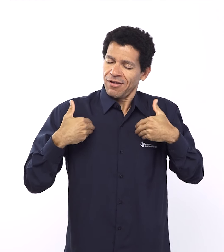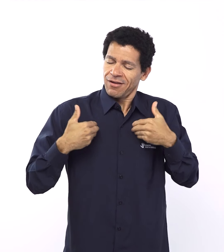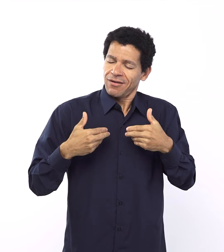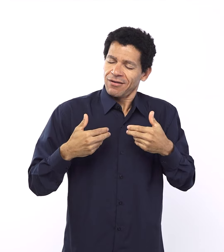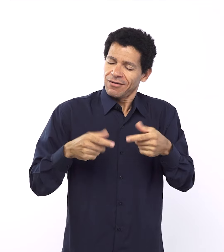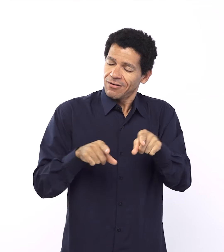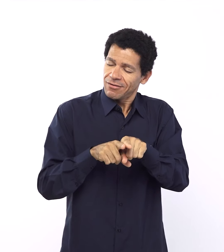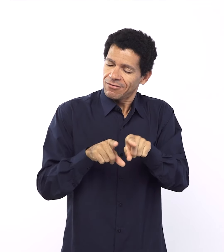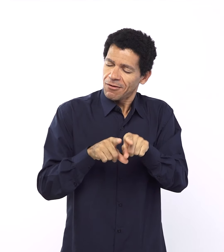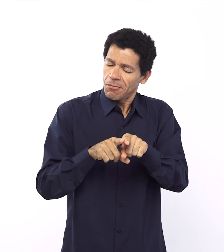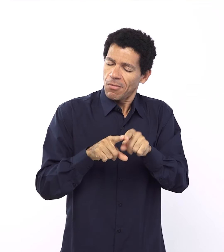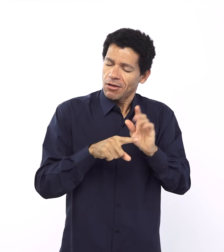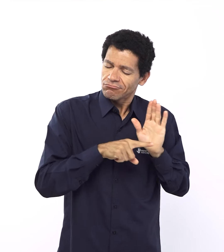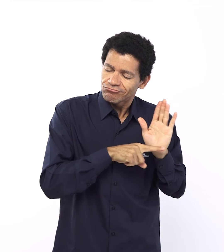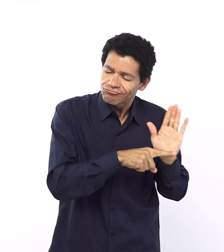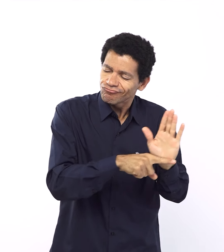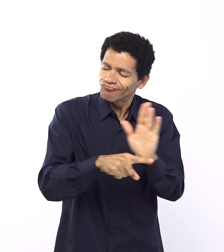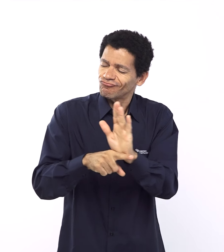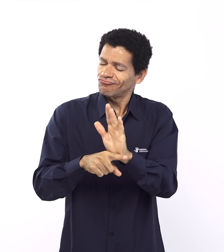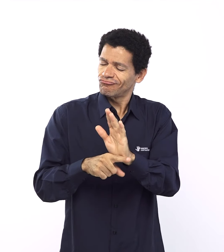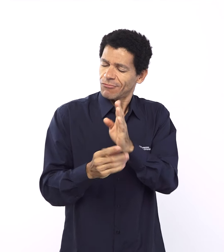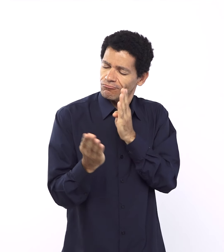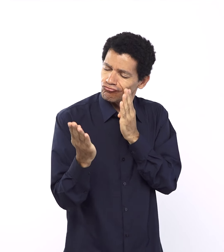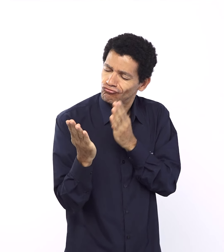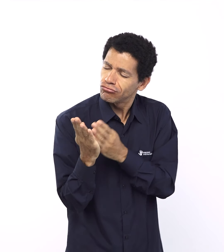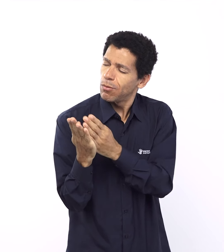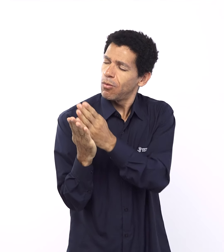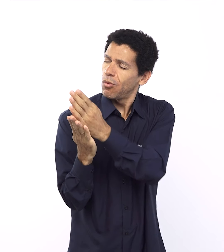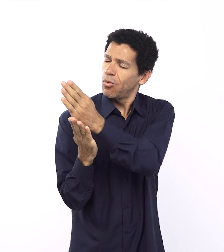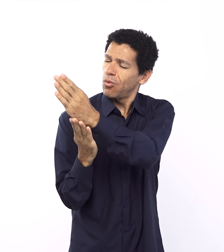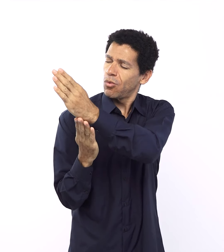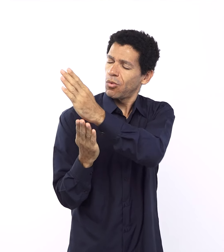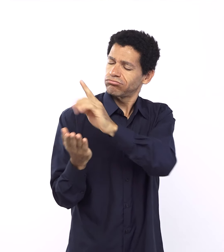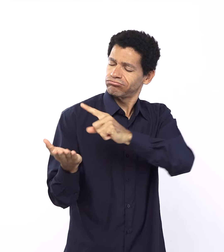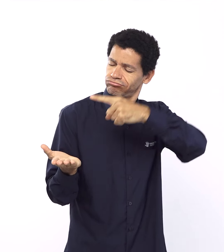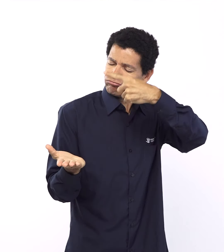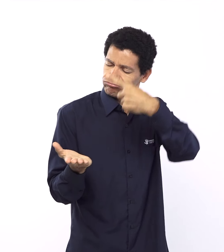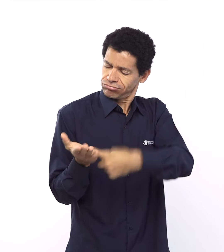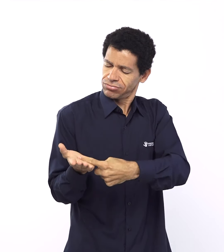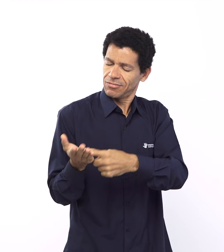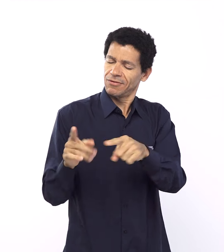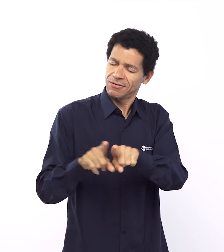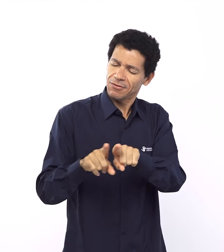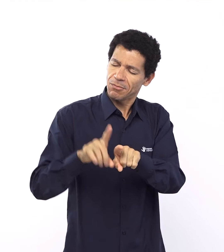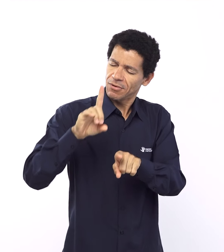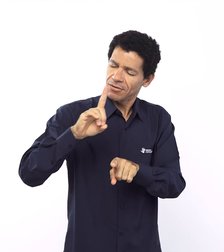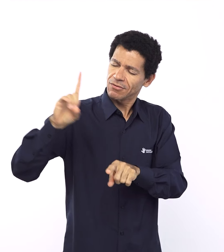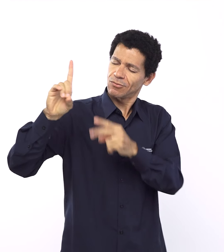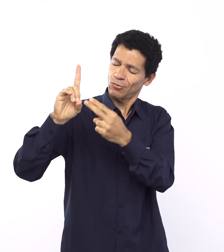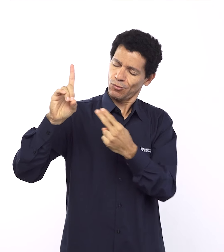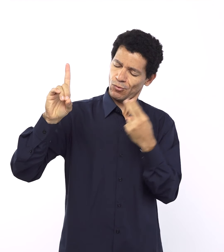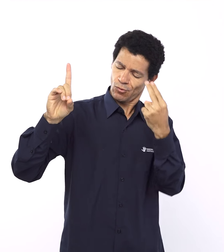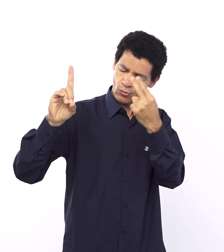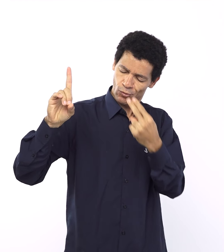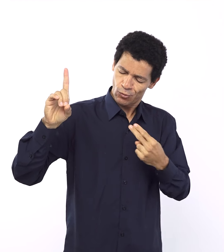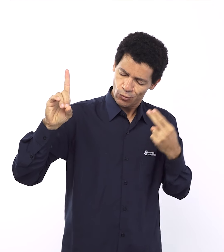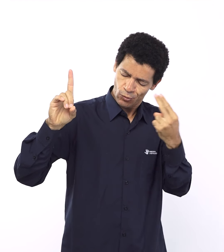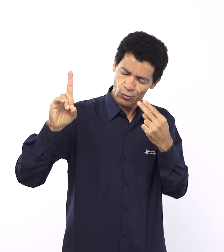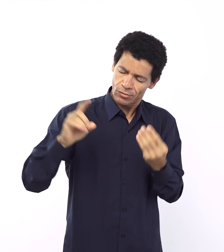compromisso, fidelidade e nos permitindo, ó Deus, sermos usados por ti nesse mundo. Esteja conosco nesses